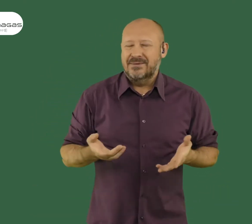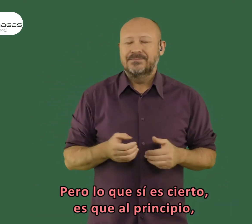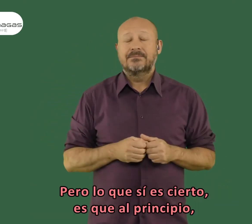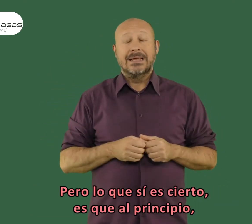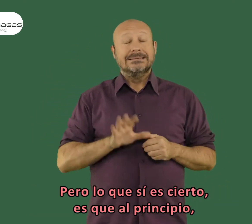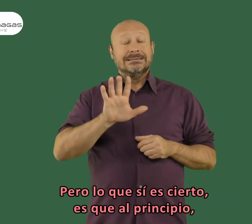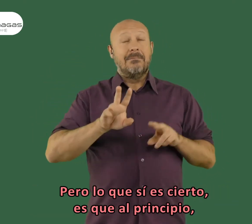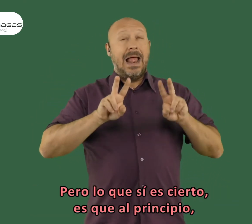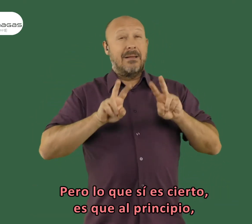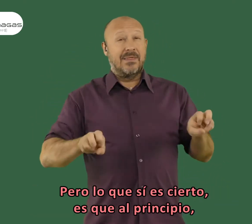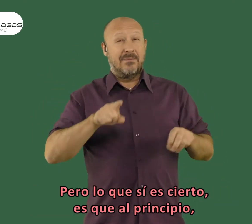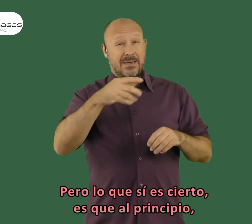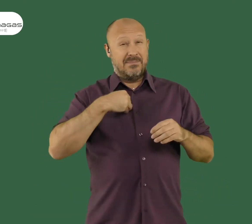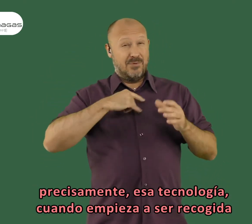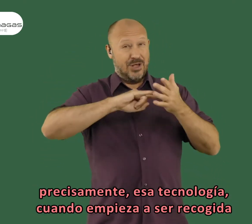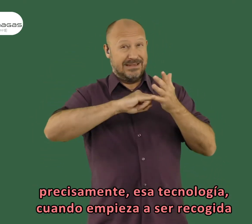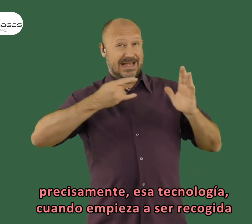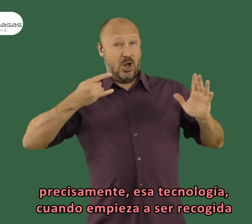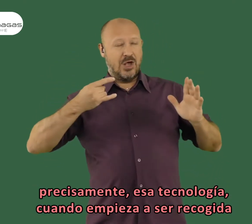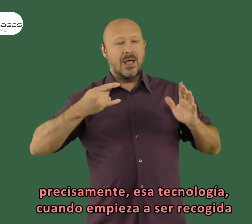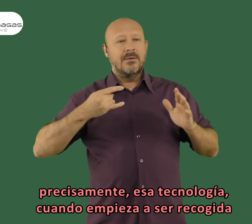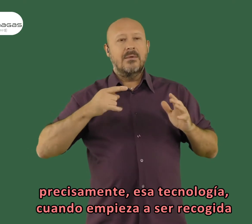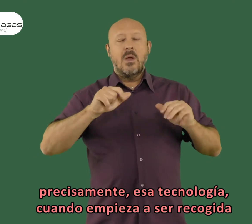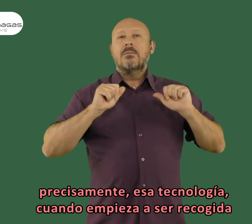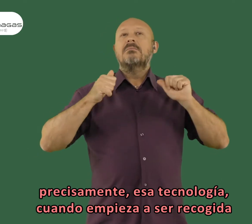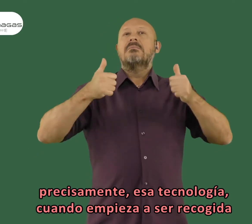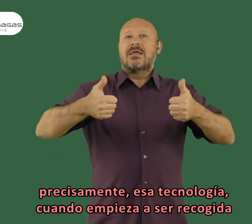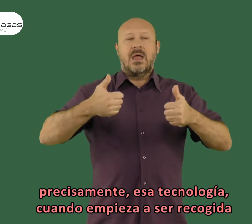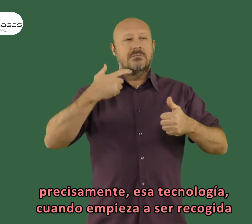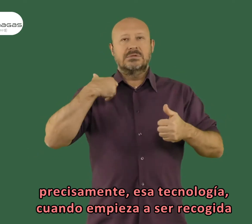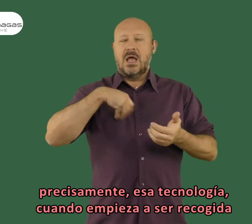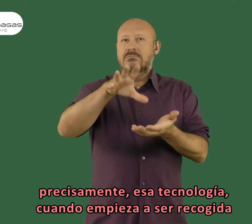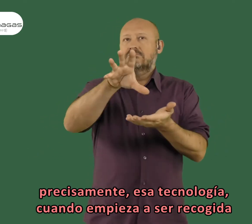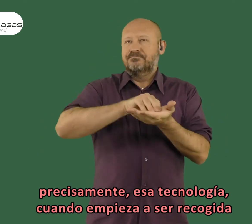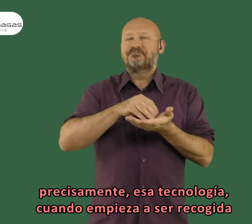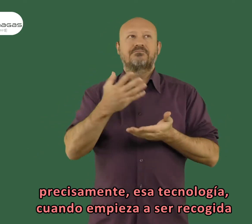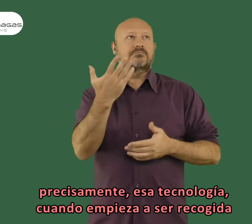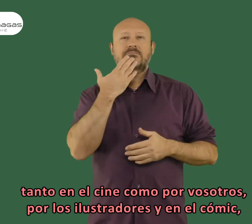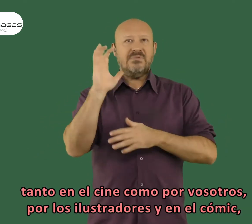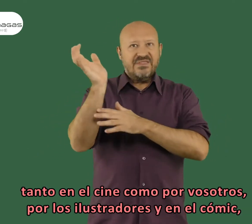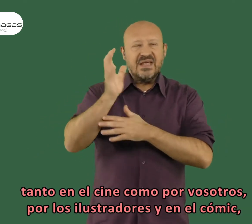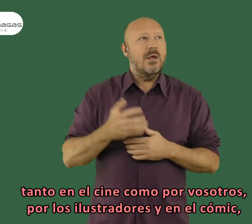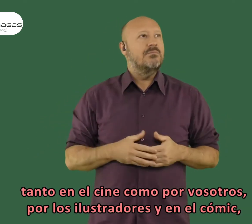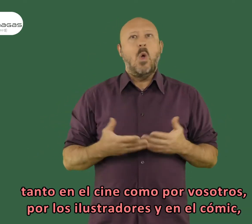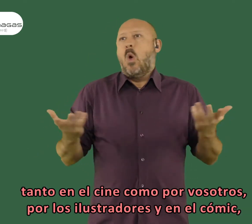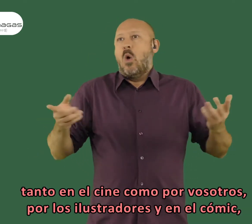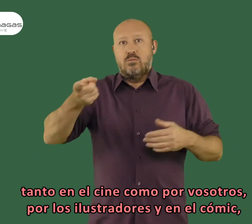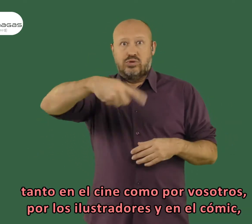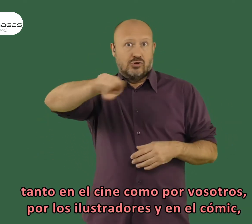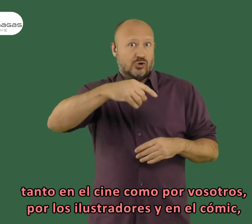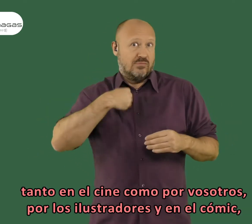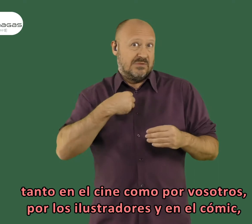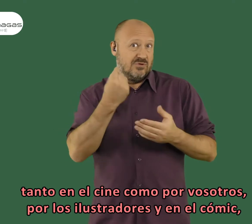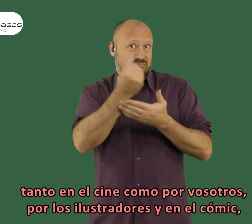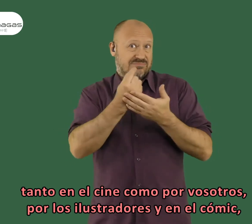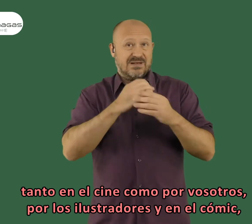historia, ¿no? Pero lo que sí es cierto es que al principio precisamente esa tecnología, cuando empieza a ser recogida tanto en el cine